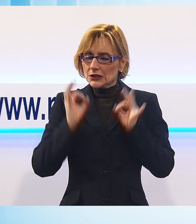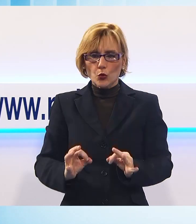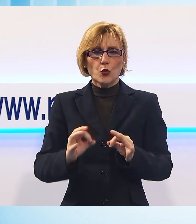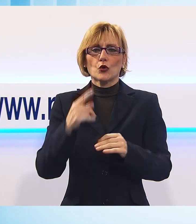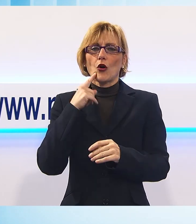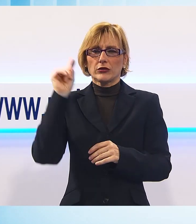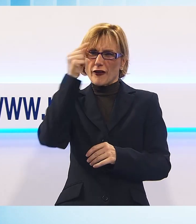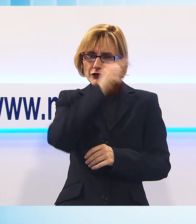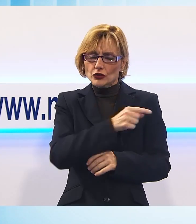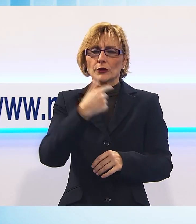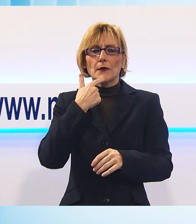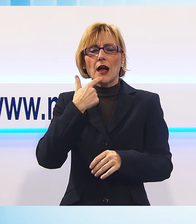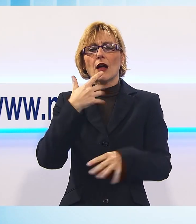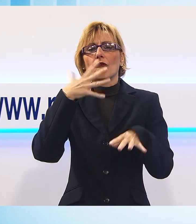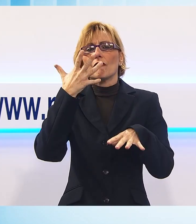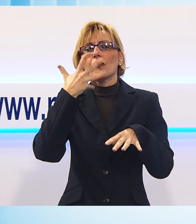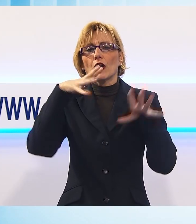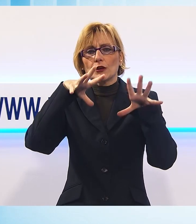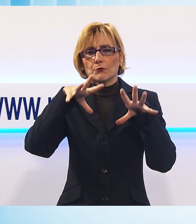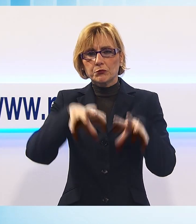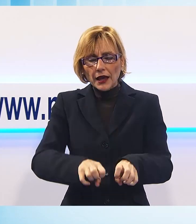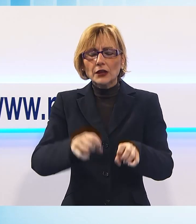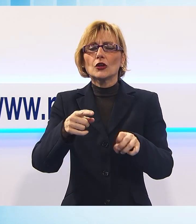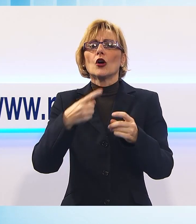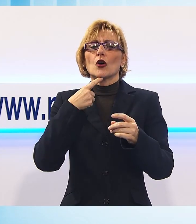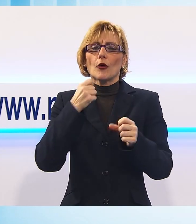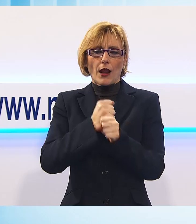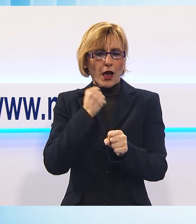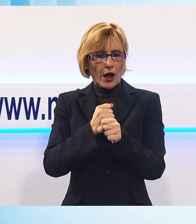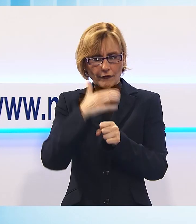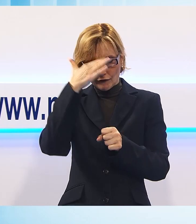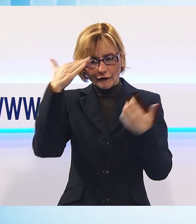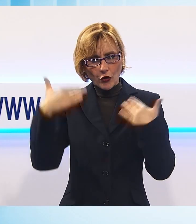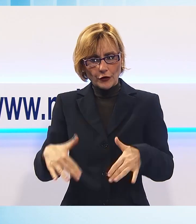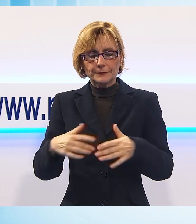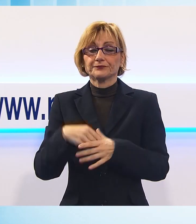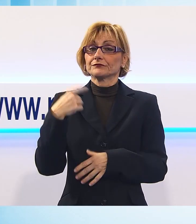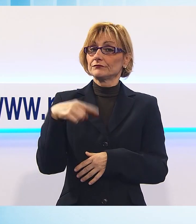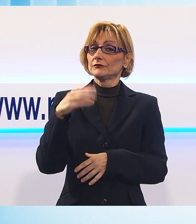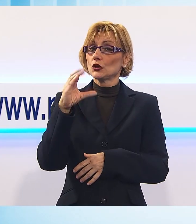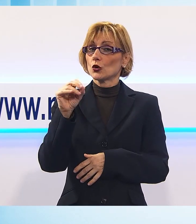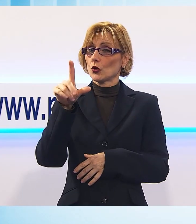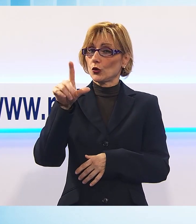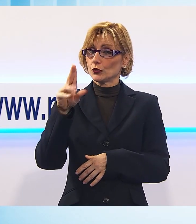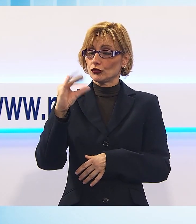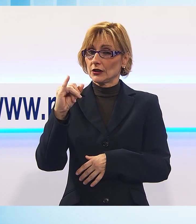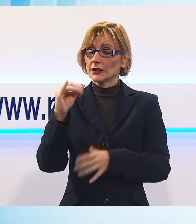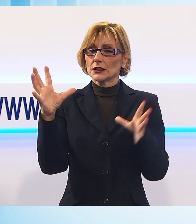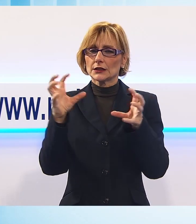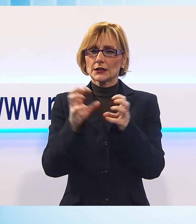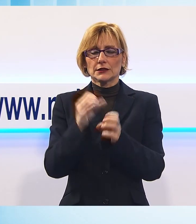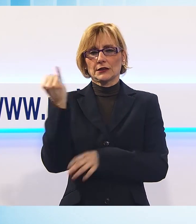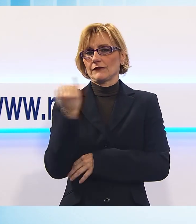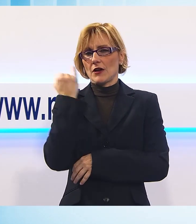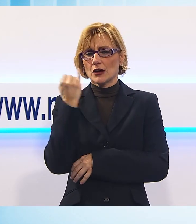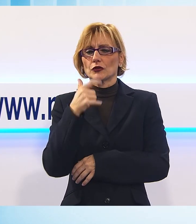io mi prendo l'impegno di rilanciare questo comune. La candidatura di Coluccini è una sintesi non facile, raggiunta dopo lunghe settimane di